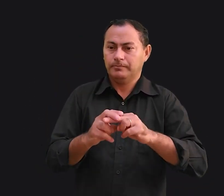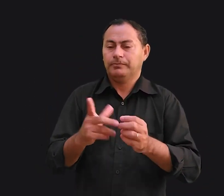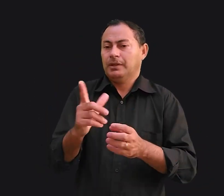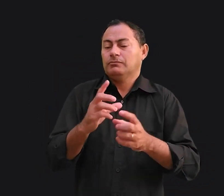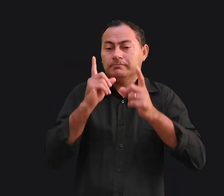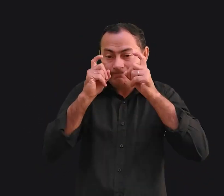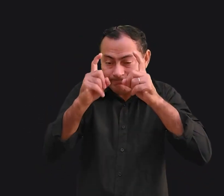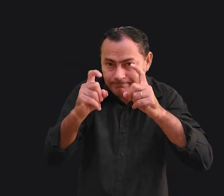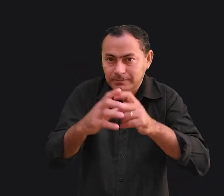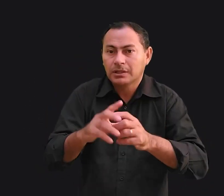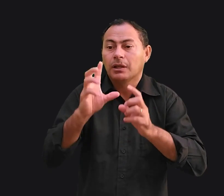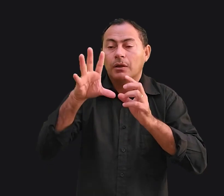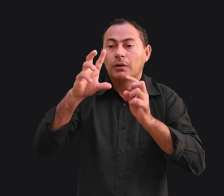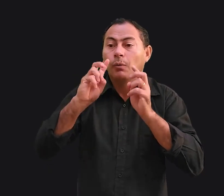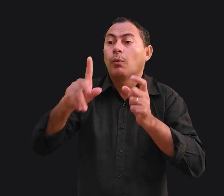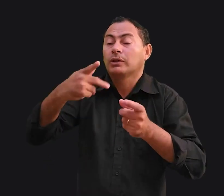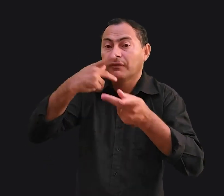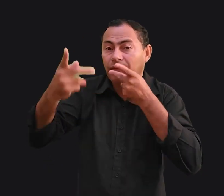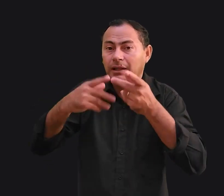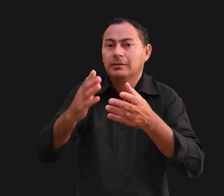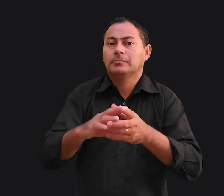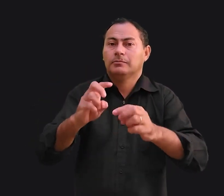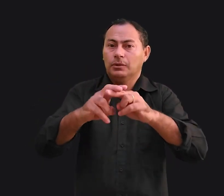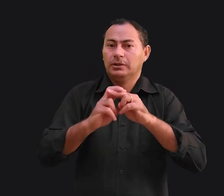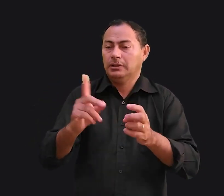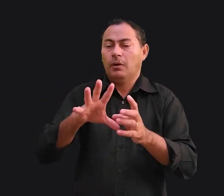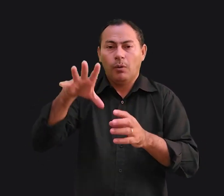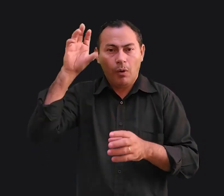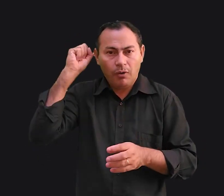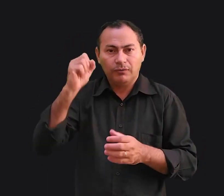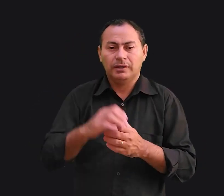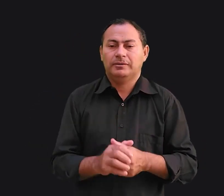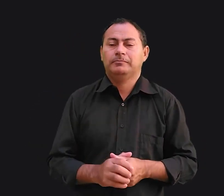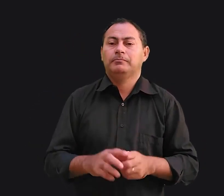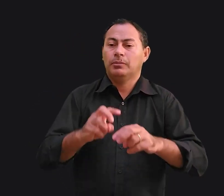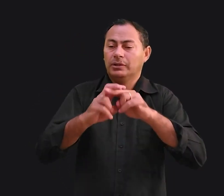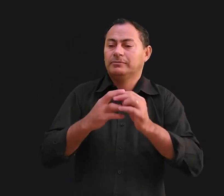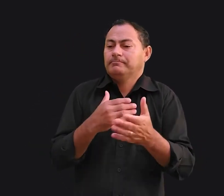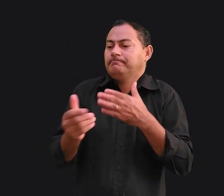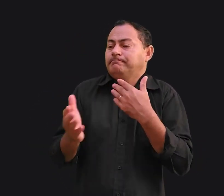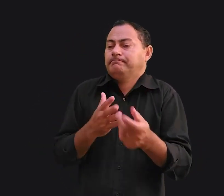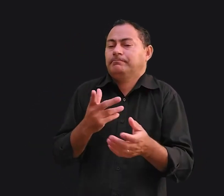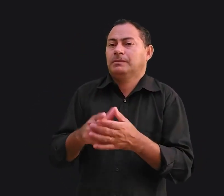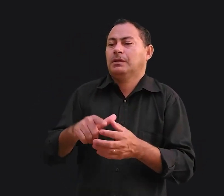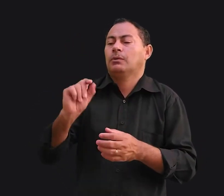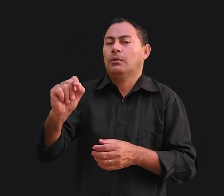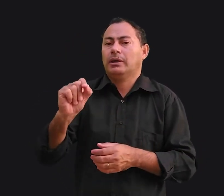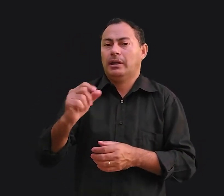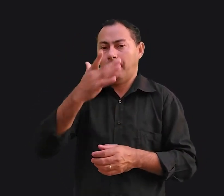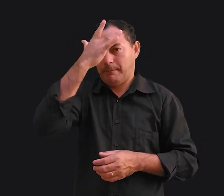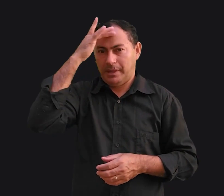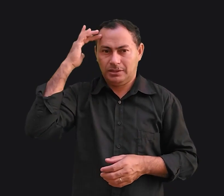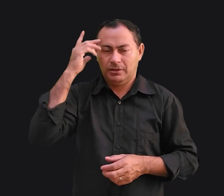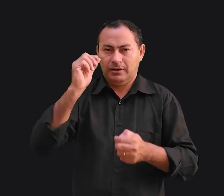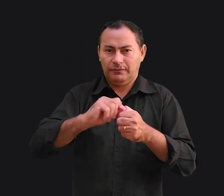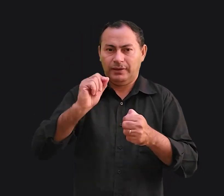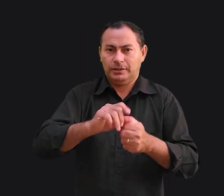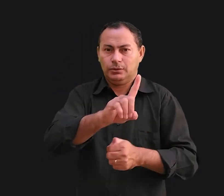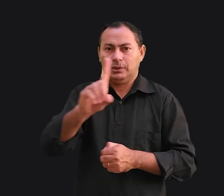não se interessam pelo que o outro fala. Por isso, não ouvem. Por isso, não se importam com o que a pessoa fez durante o